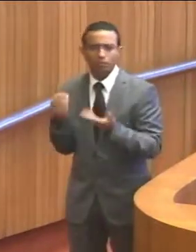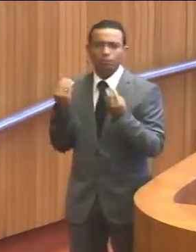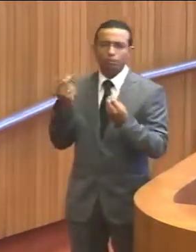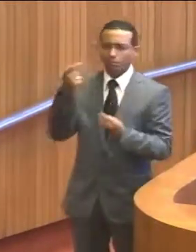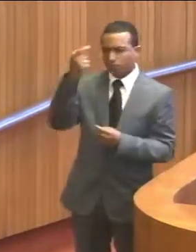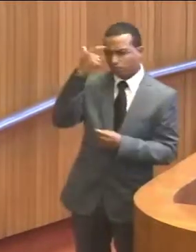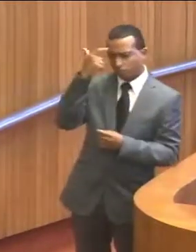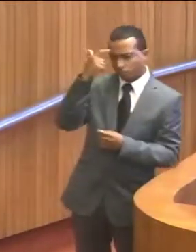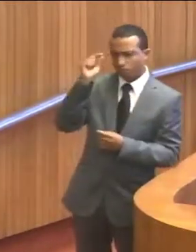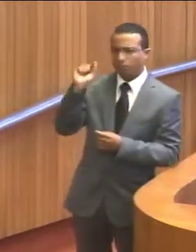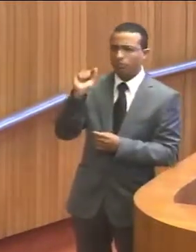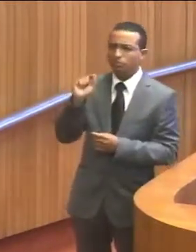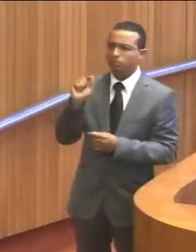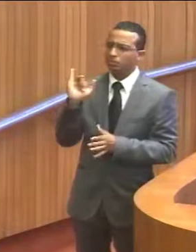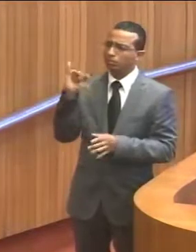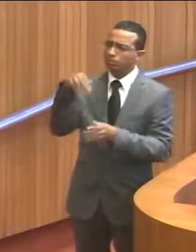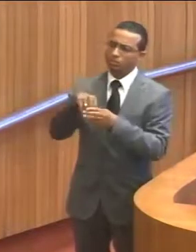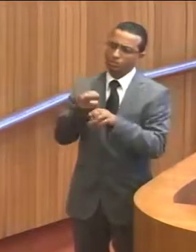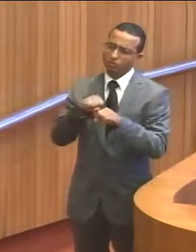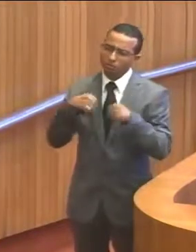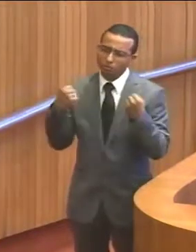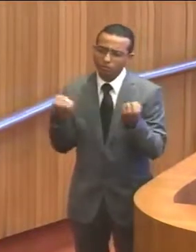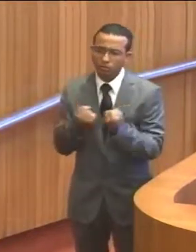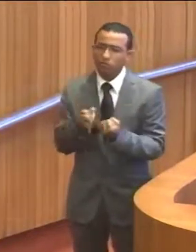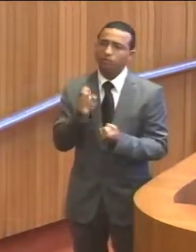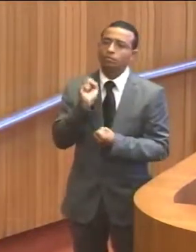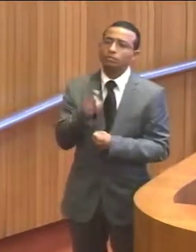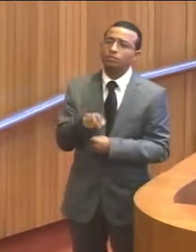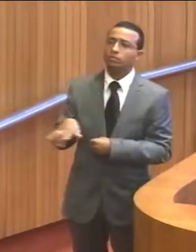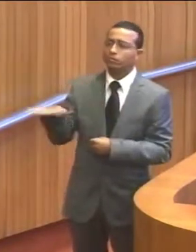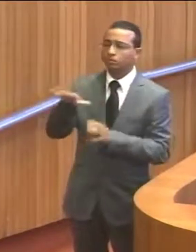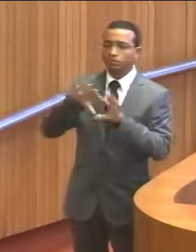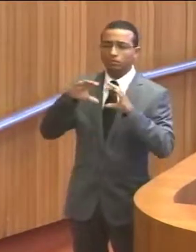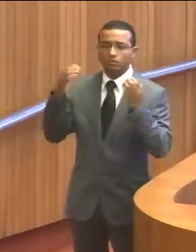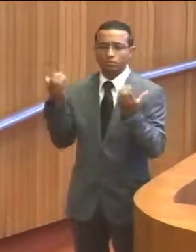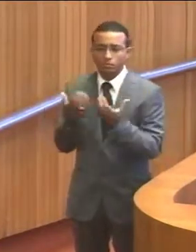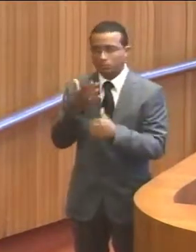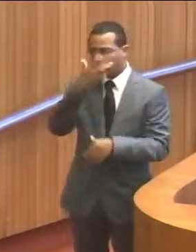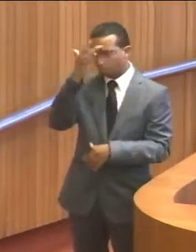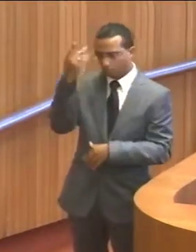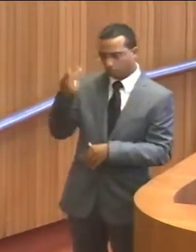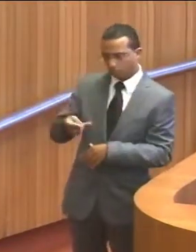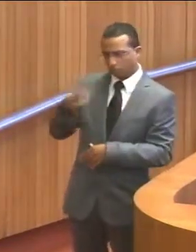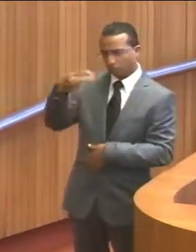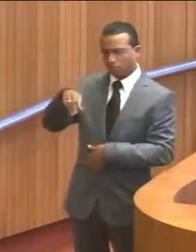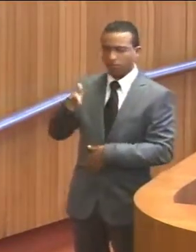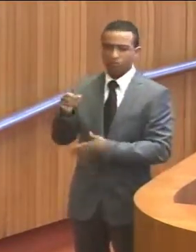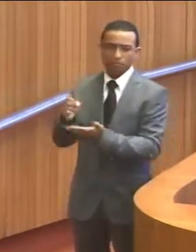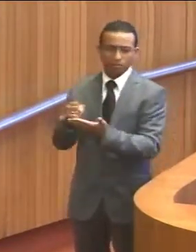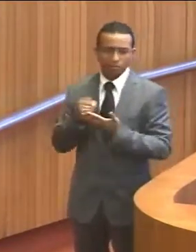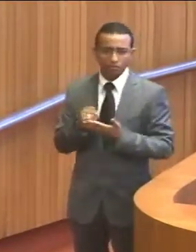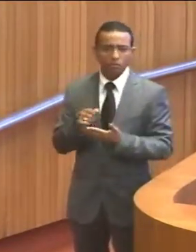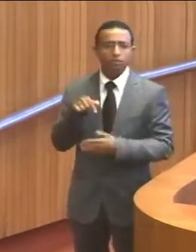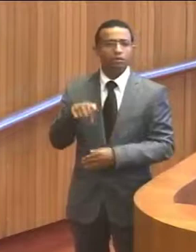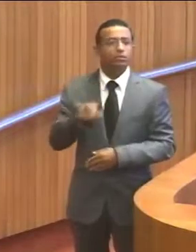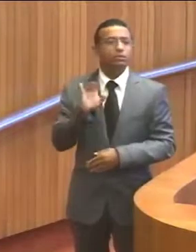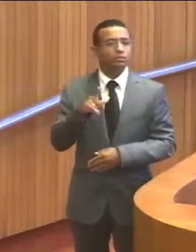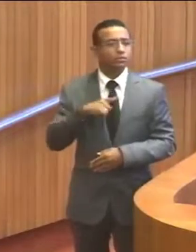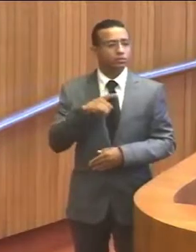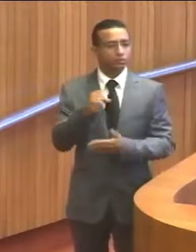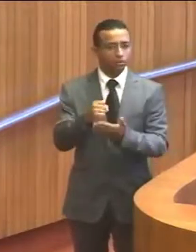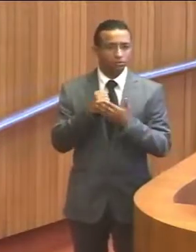como é que se pode pensar em inclusão social, se as comunidades, se o povo do Maranhão não tem apoio. Aqui só tem apoio